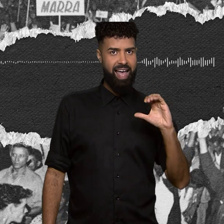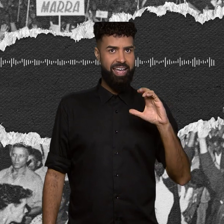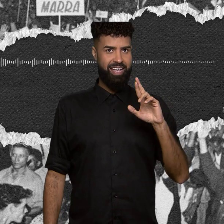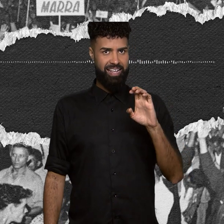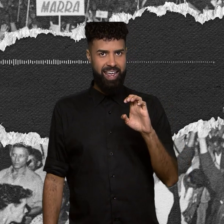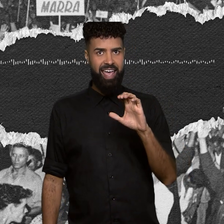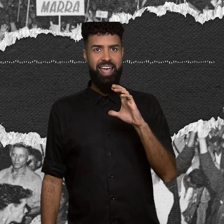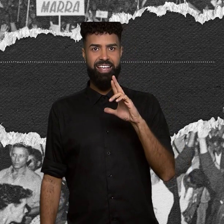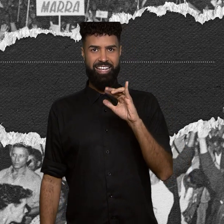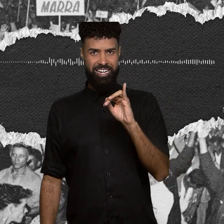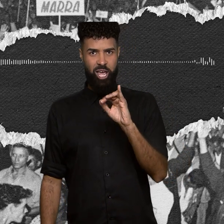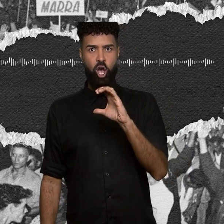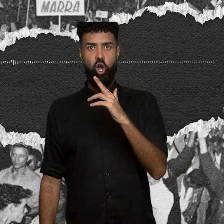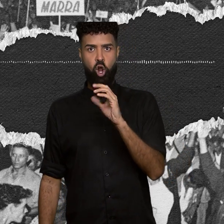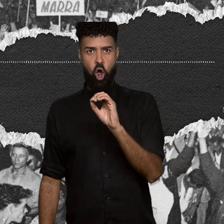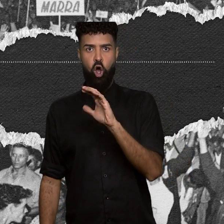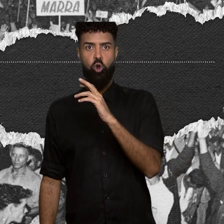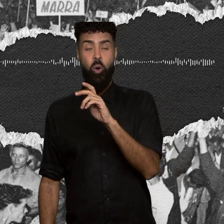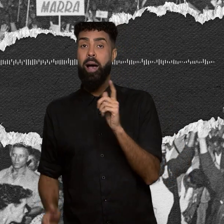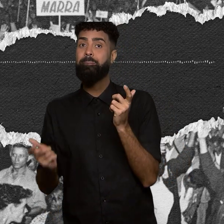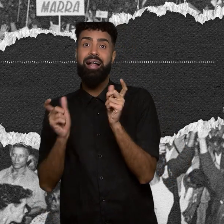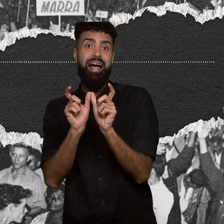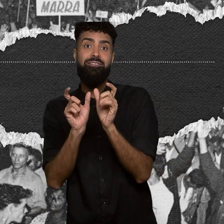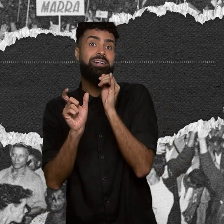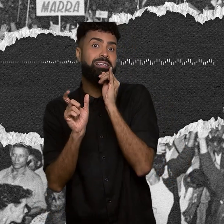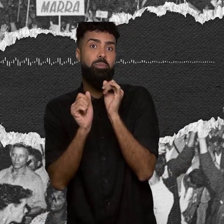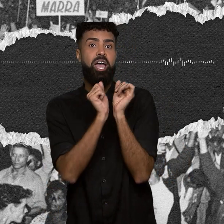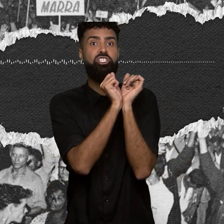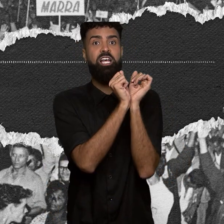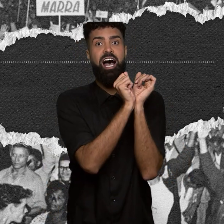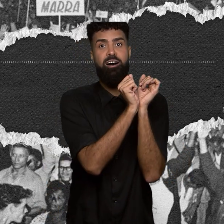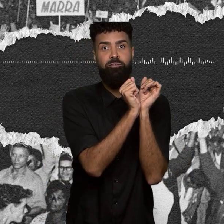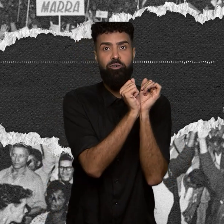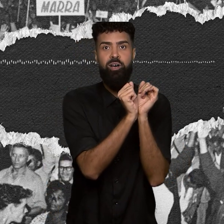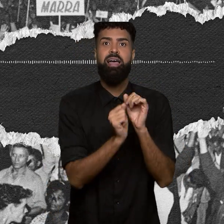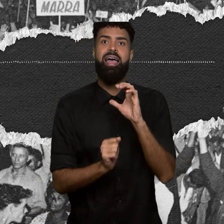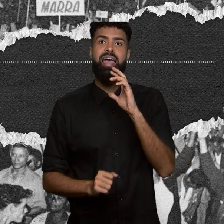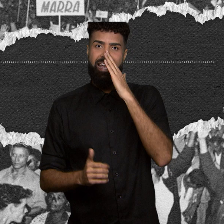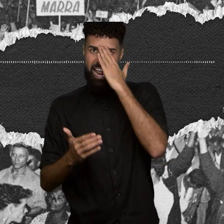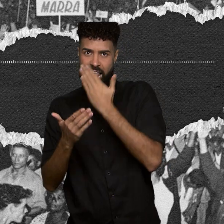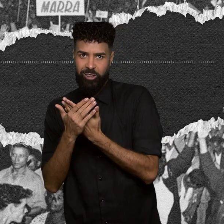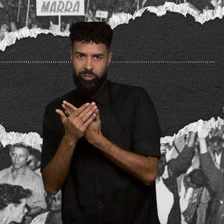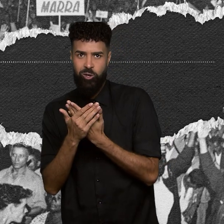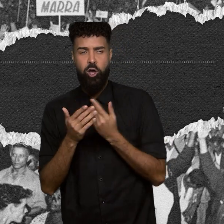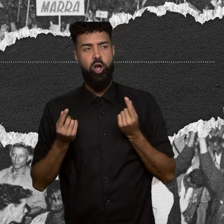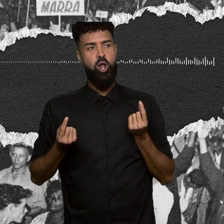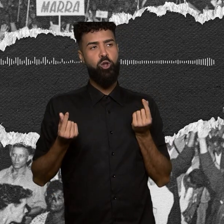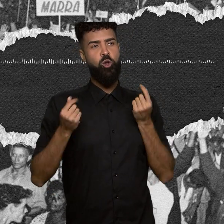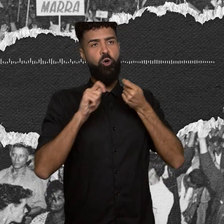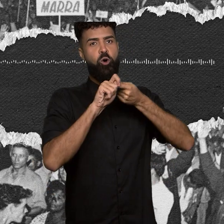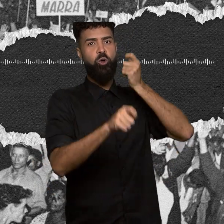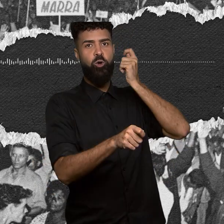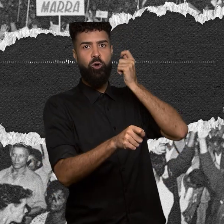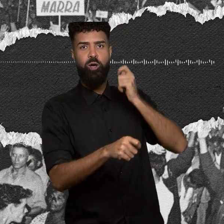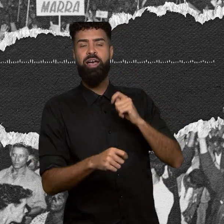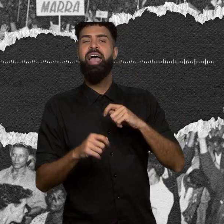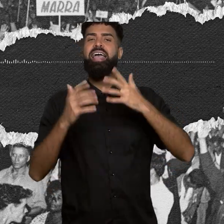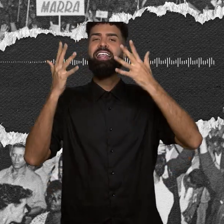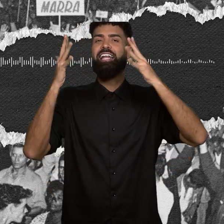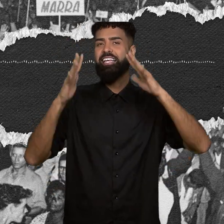presentes em palavras como escravo, credo, lucro e crise. Nessa mesma época, em